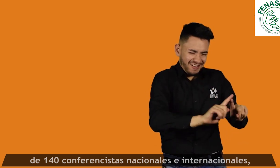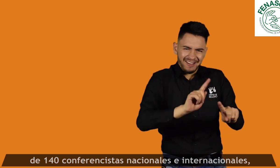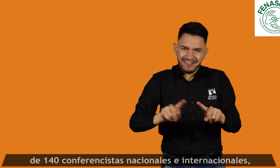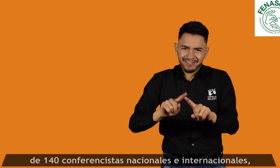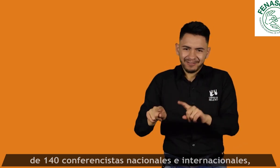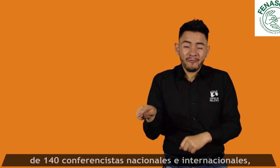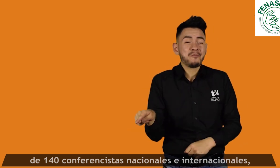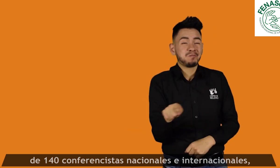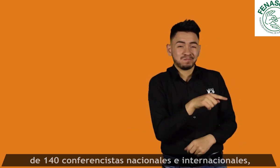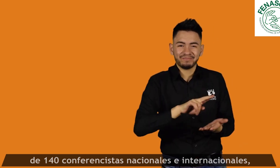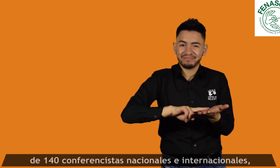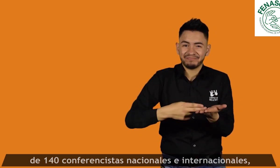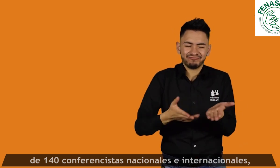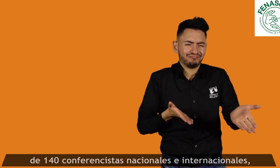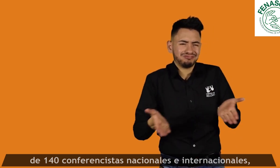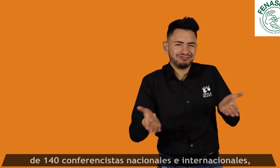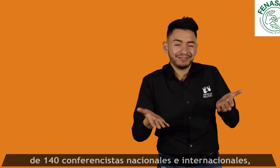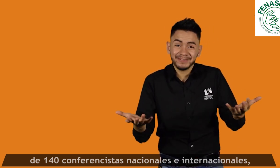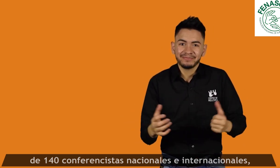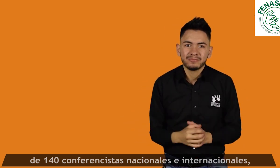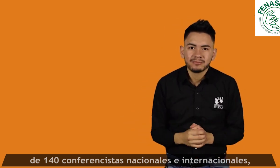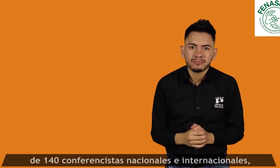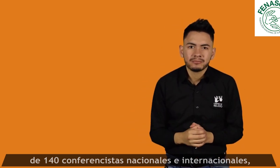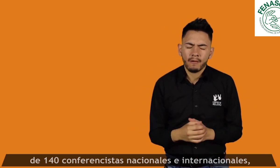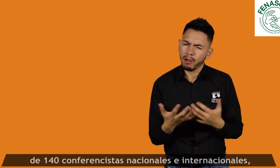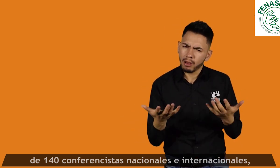habrá más de 140 conferencistas nacionales e internacionales.